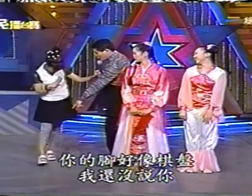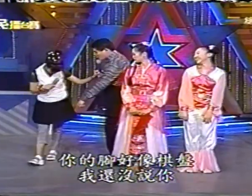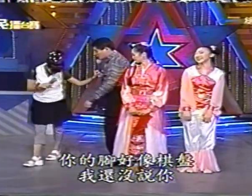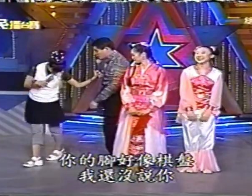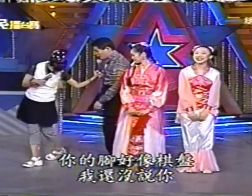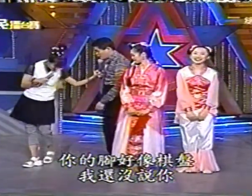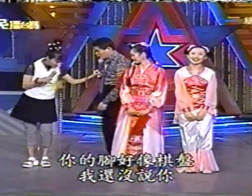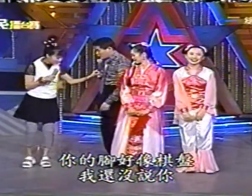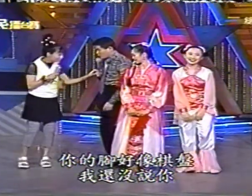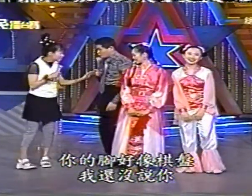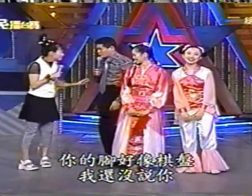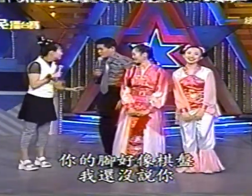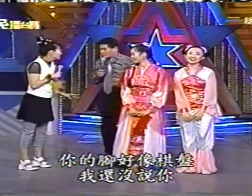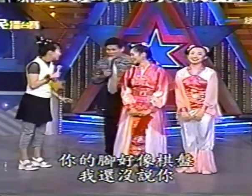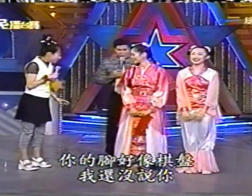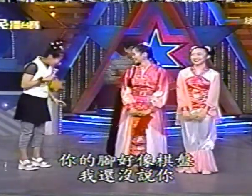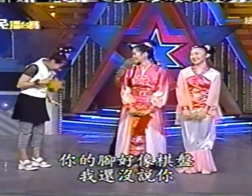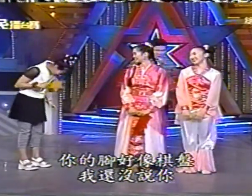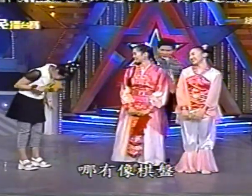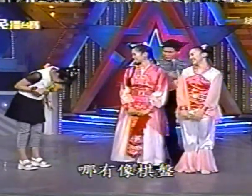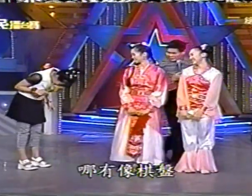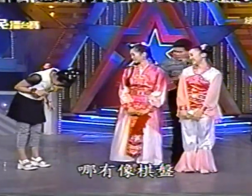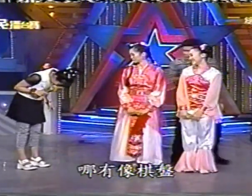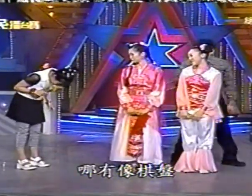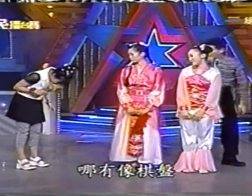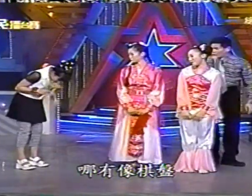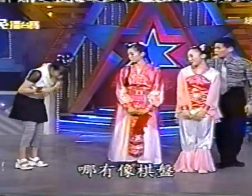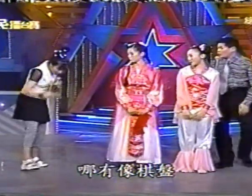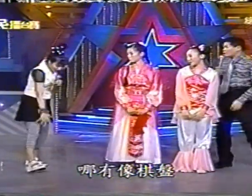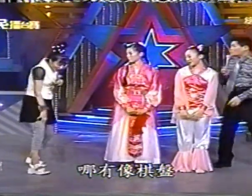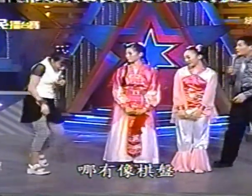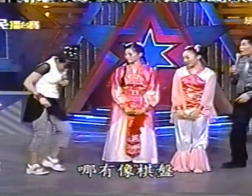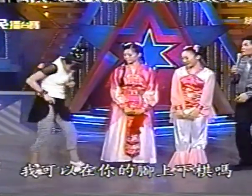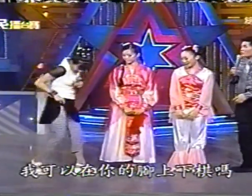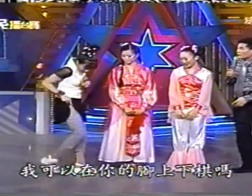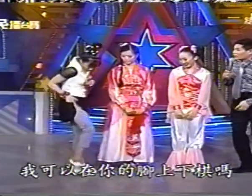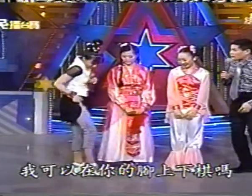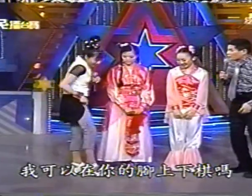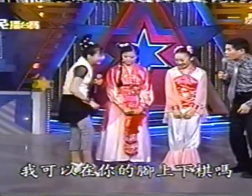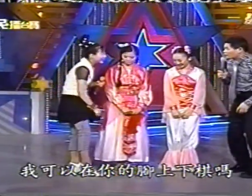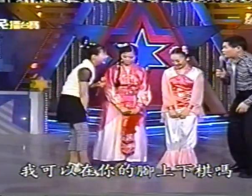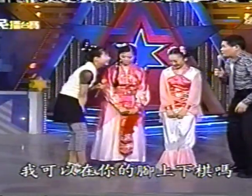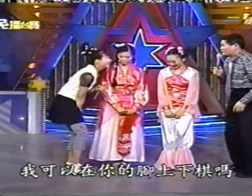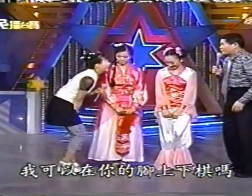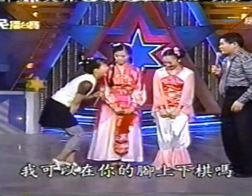妳腳像棋盤耶 我才沒說哪有像棋盤我剛才對妳的腳上面怕跌嗎